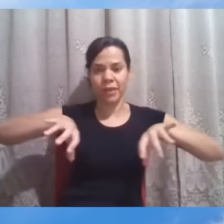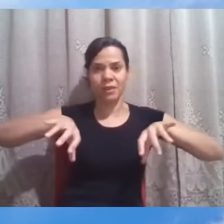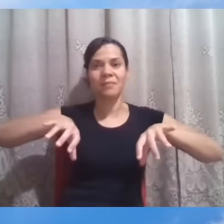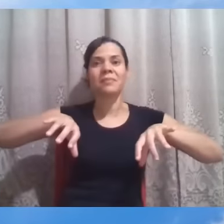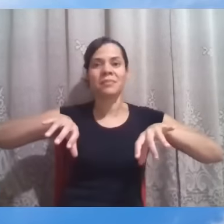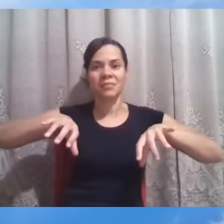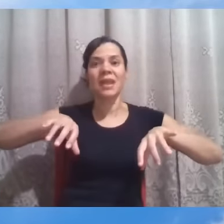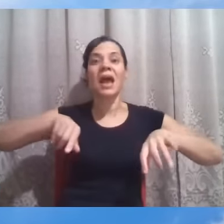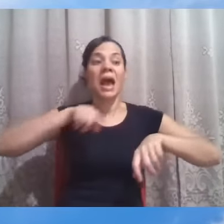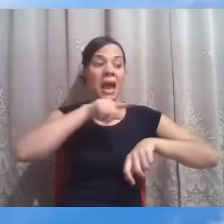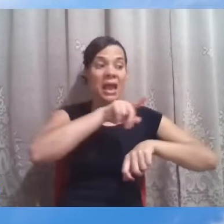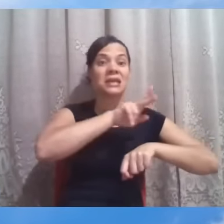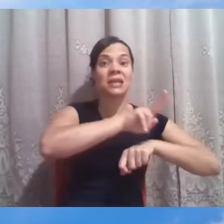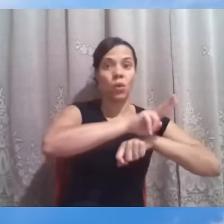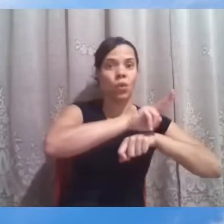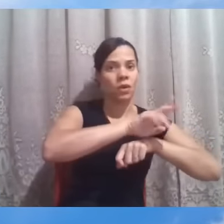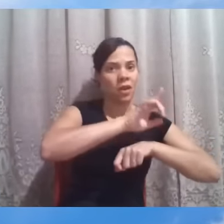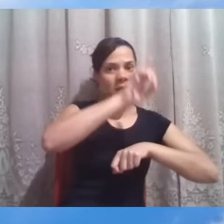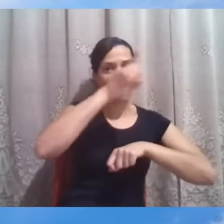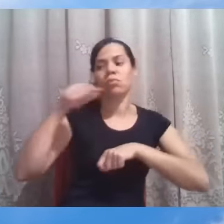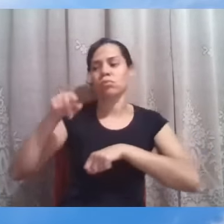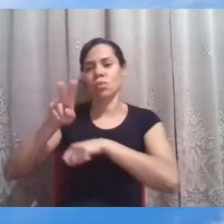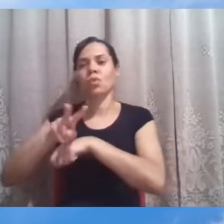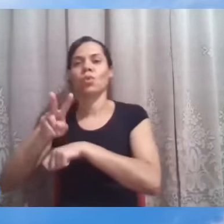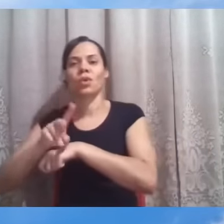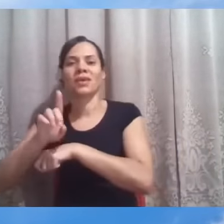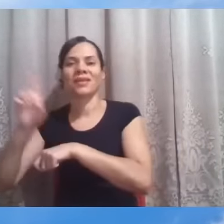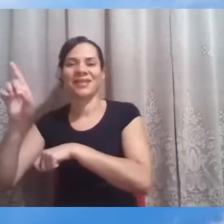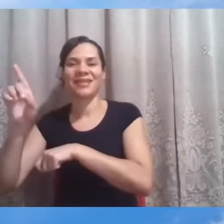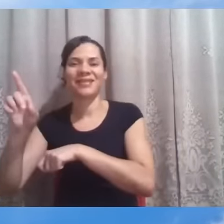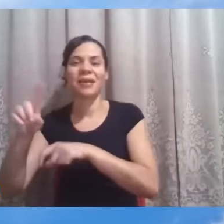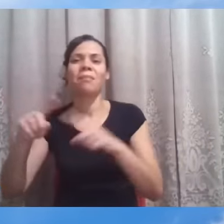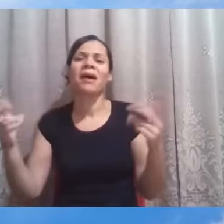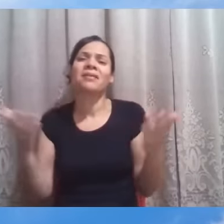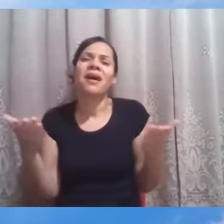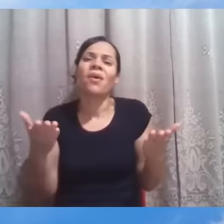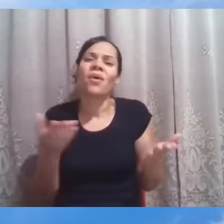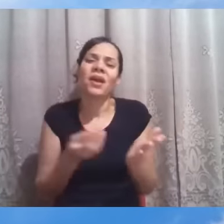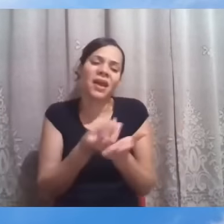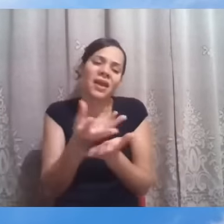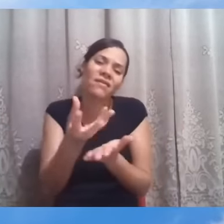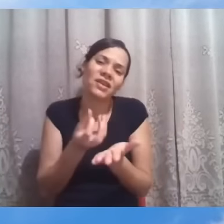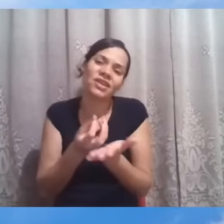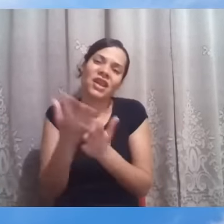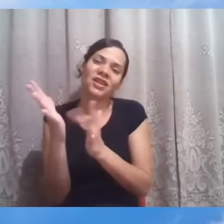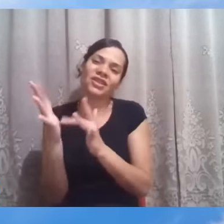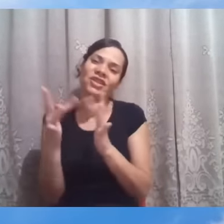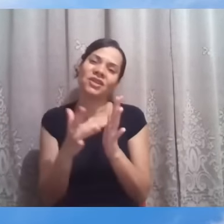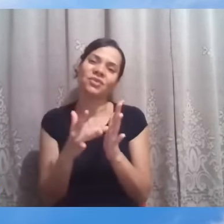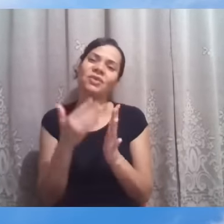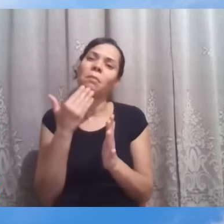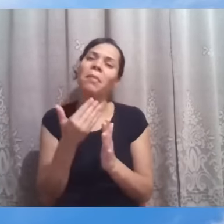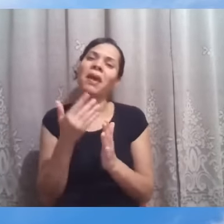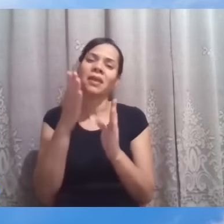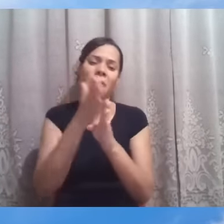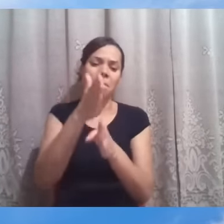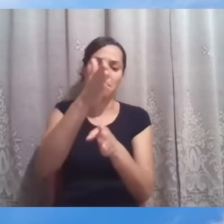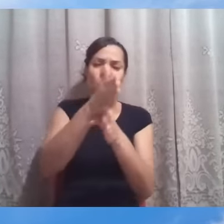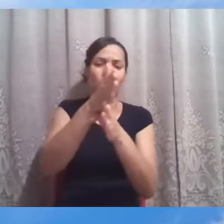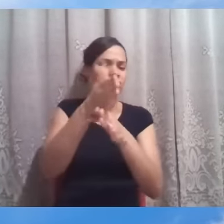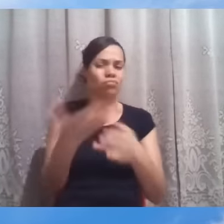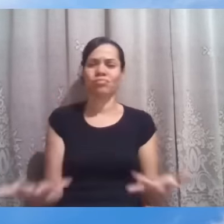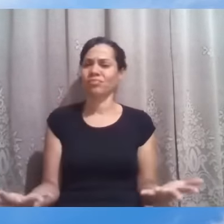de Deus e agora, com o evangelho do Cristo, somos chamados à universalidade do amor e da fraternidade. Porque,